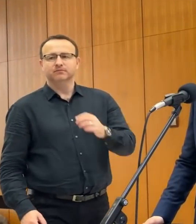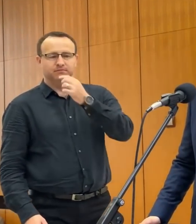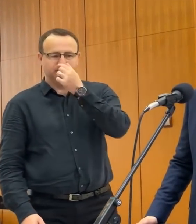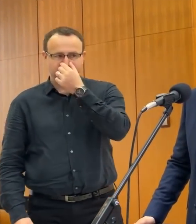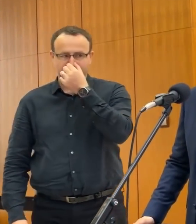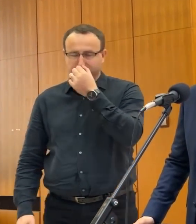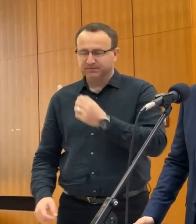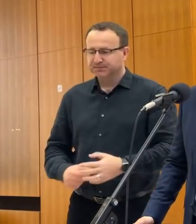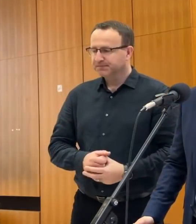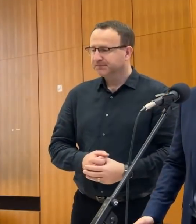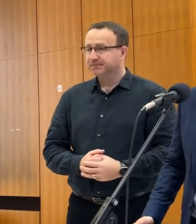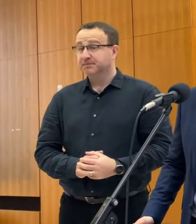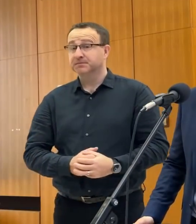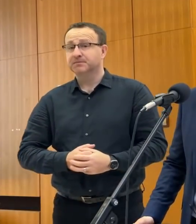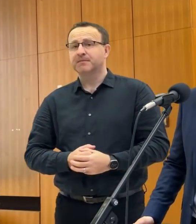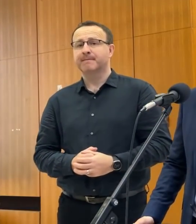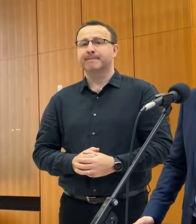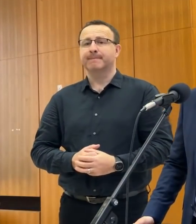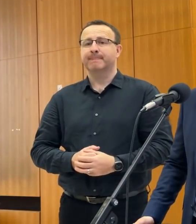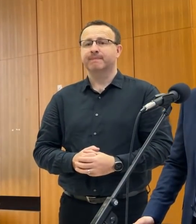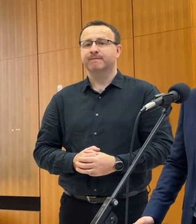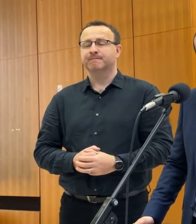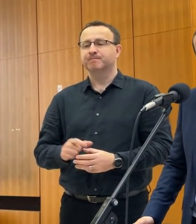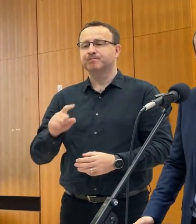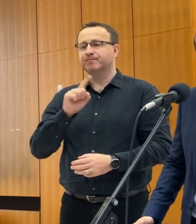Poprosím krátko. Dobre, alebo mám nejaké pracovné povinnosti.